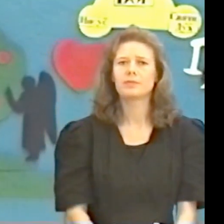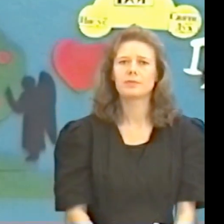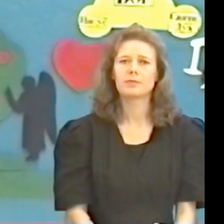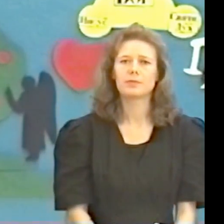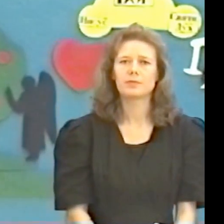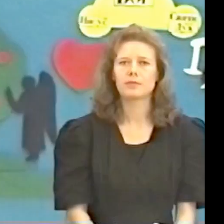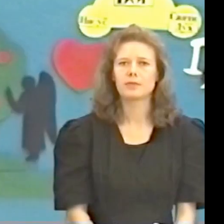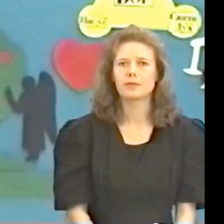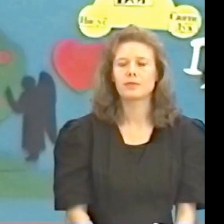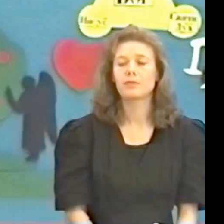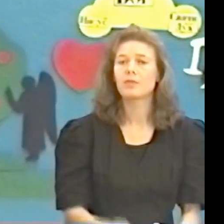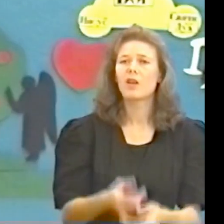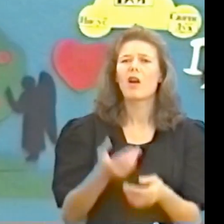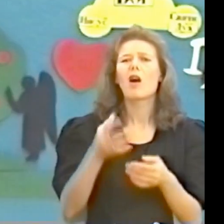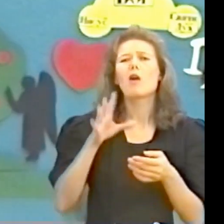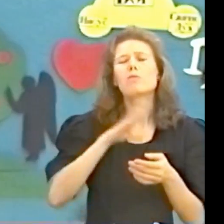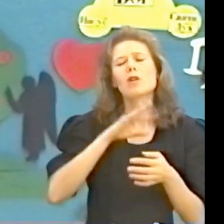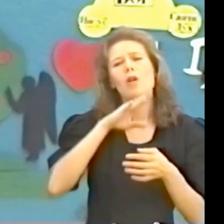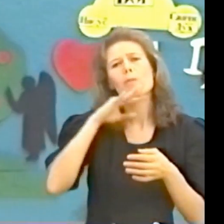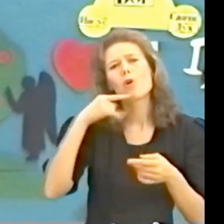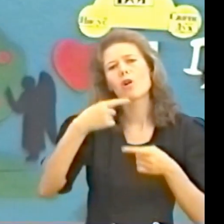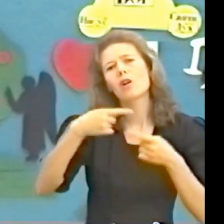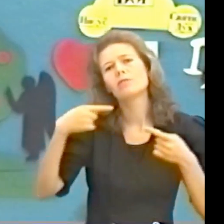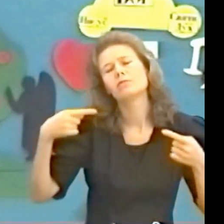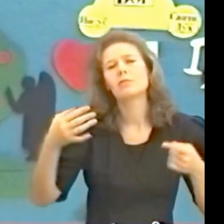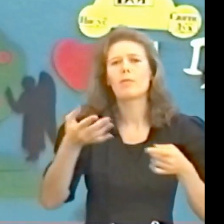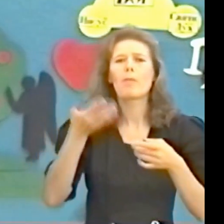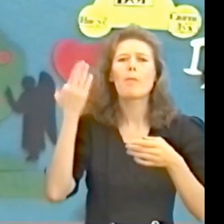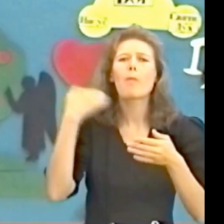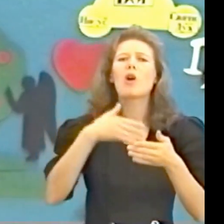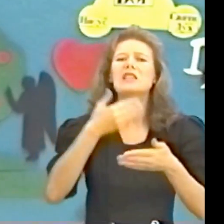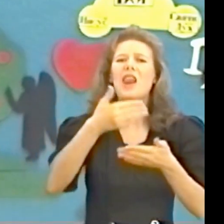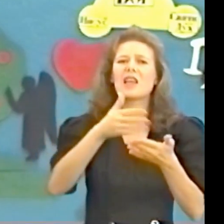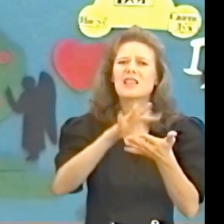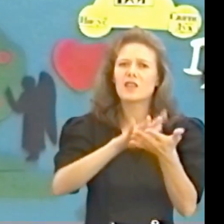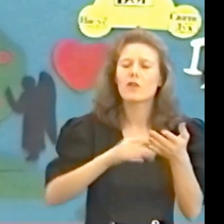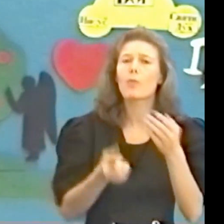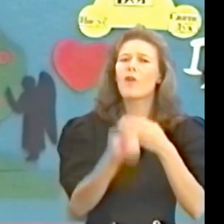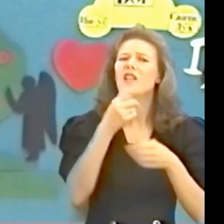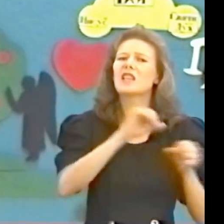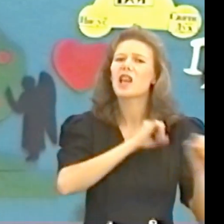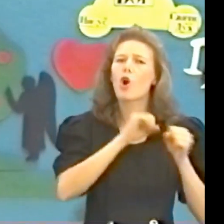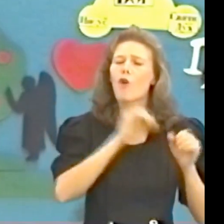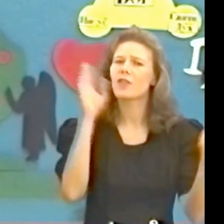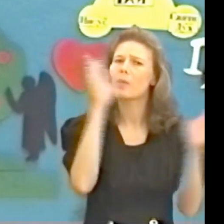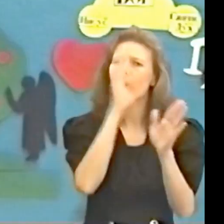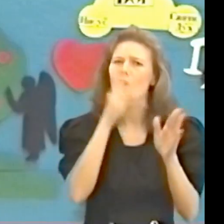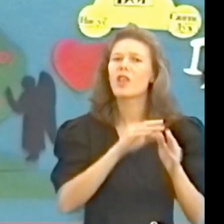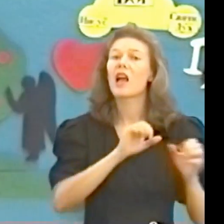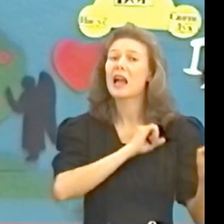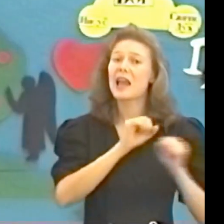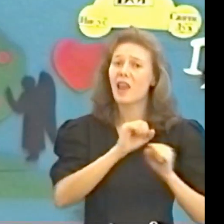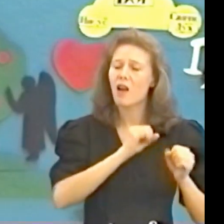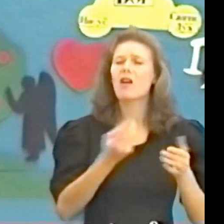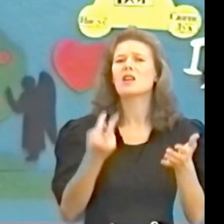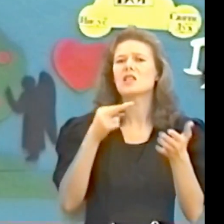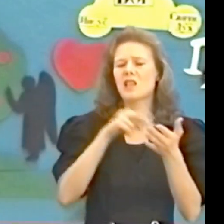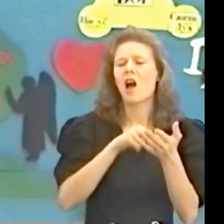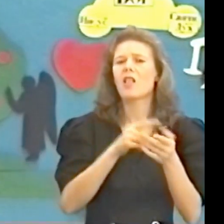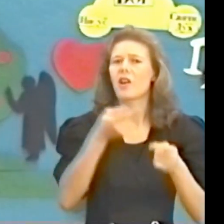тому было много последствий во первых появилась греховная природа то есть стало грех стало естественно и и это